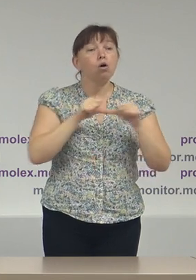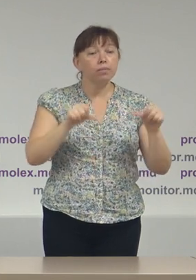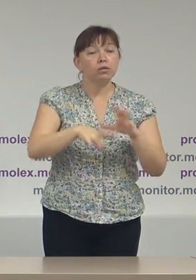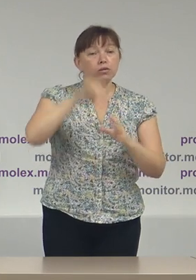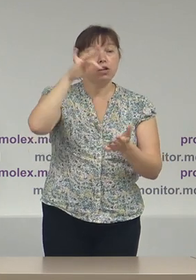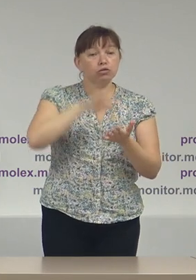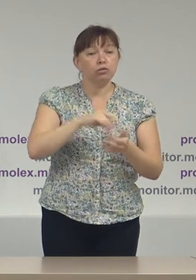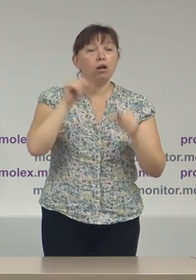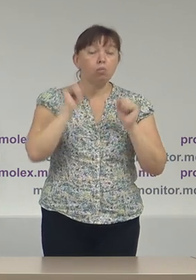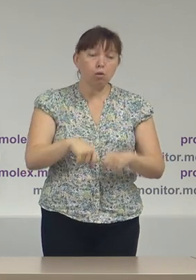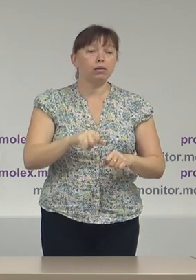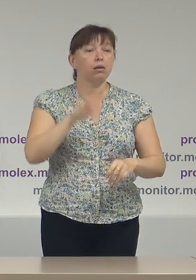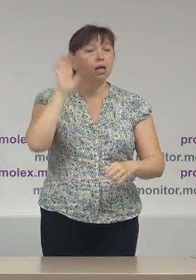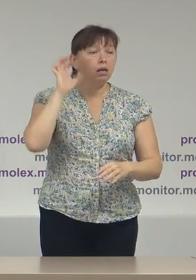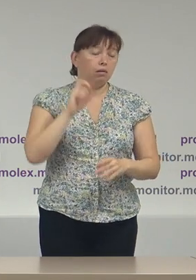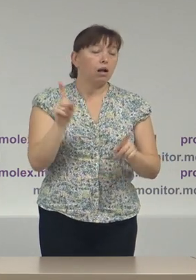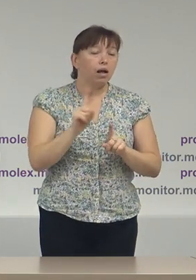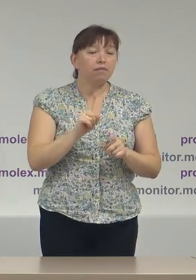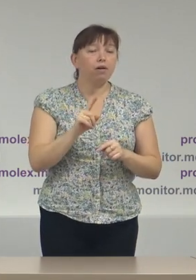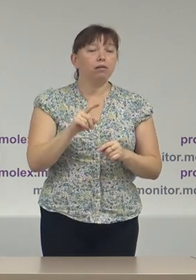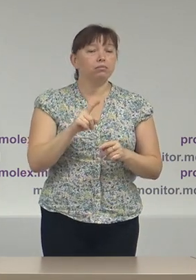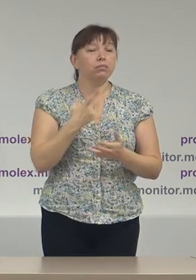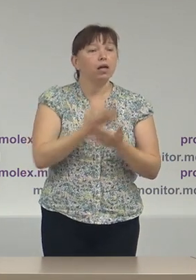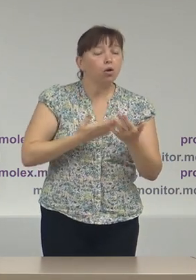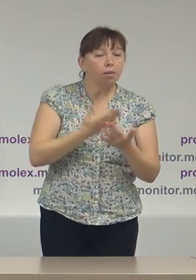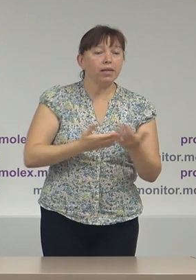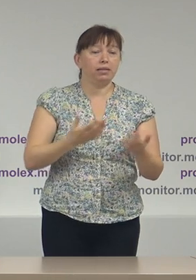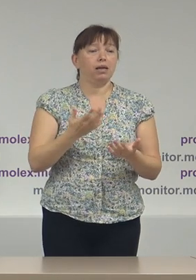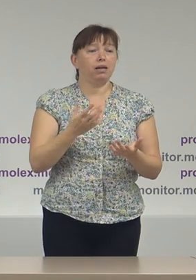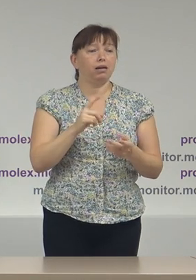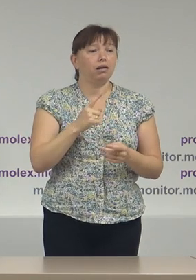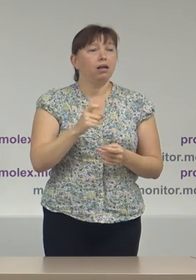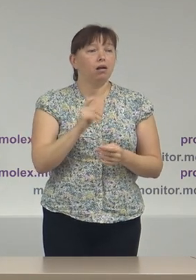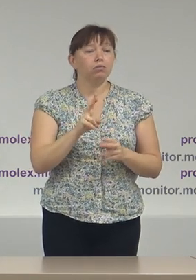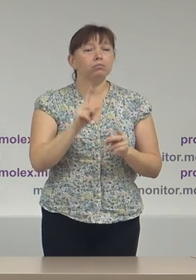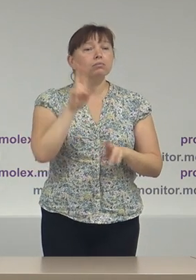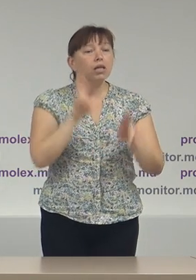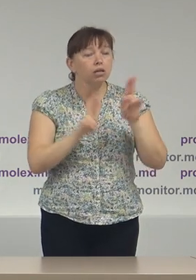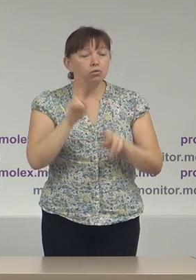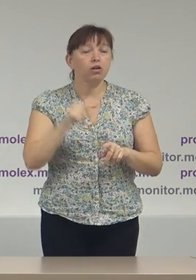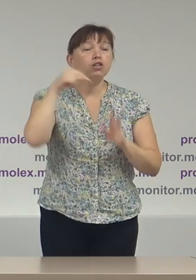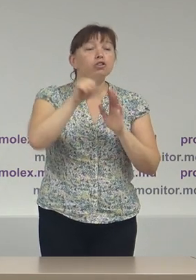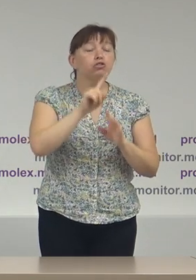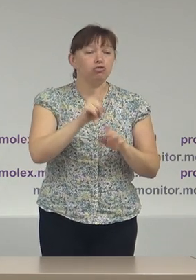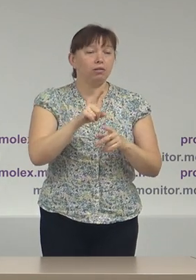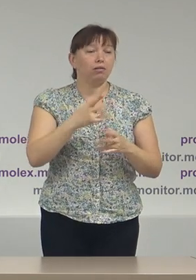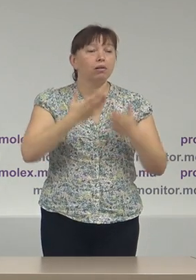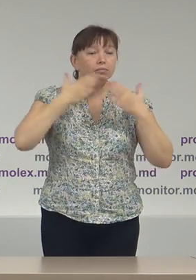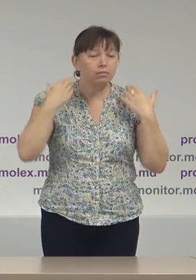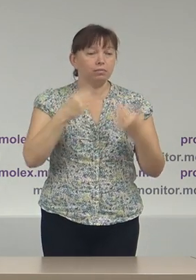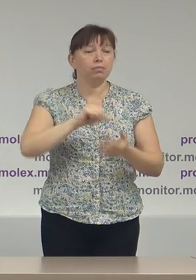poate emite careva instrucțiuni sau recomandări pentru concurenții electorali în ceea ce privește desfășurarea